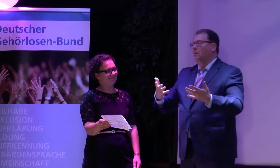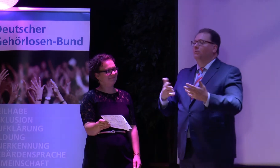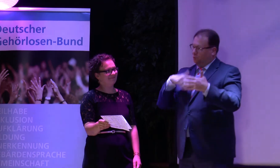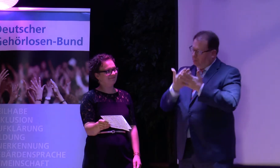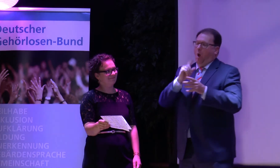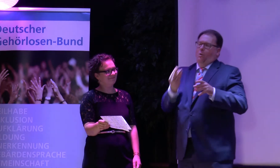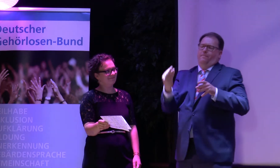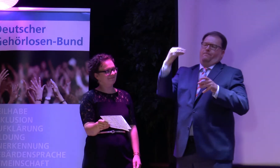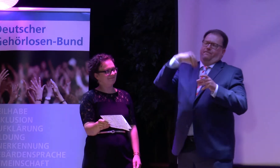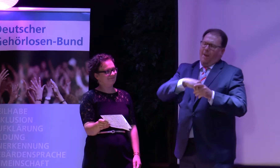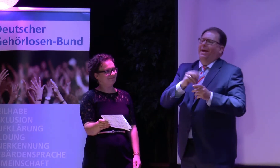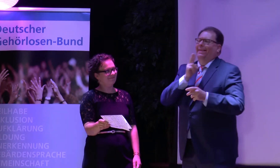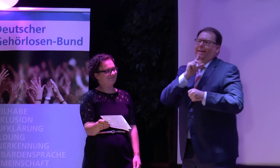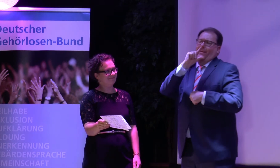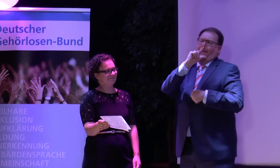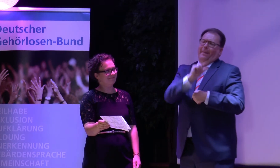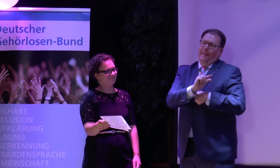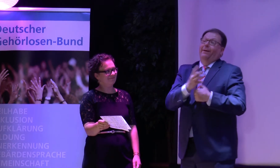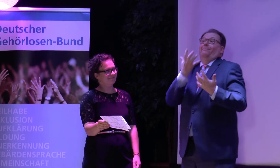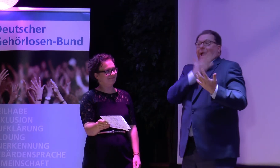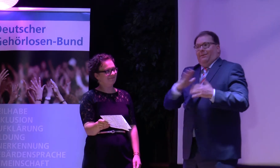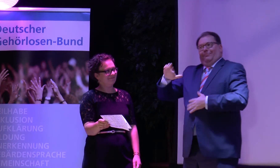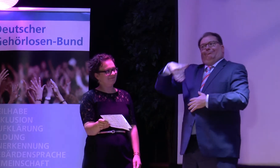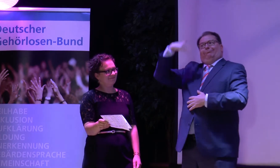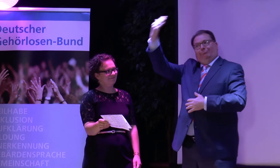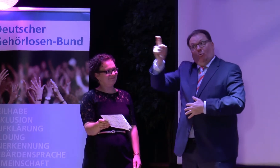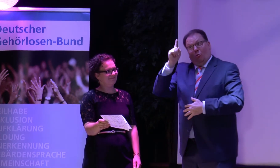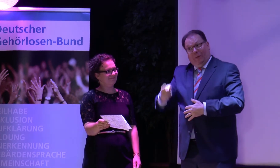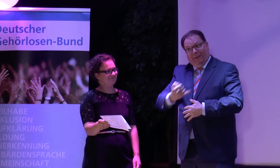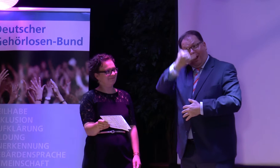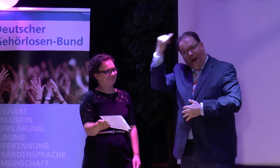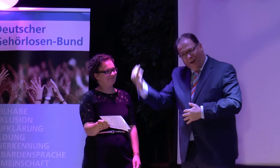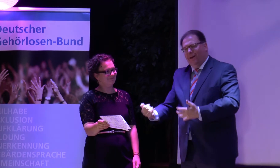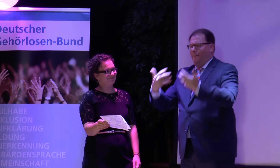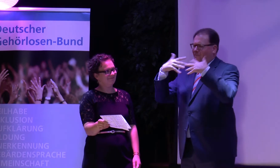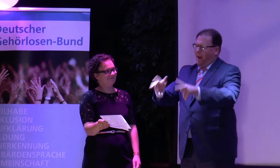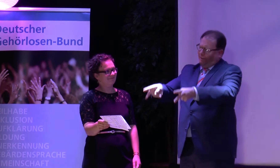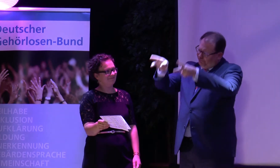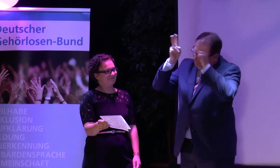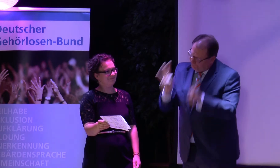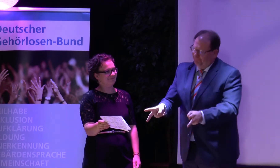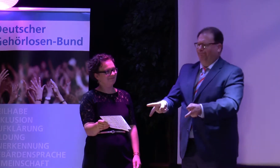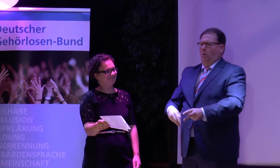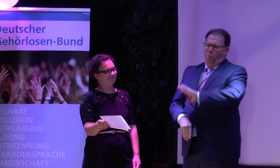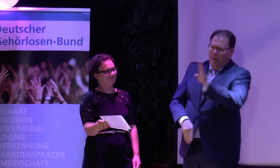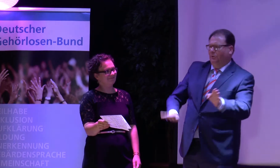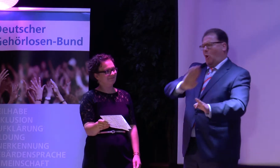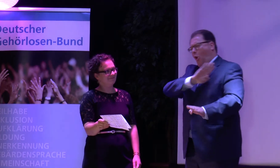Es gab natürlich auch eine Trennung Deutschlands 40 Jahre lang. Und vielleicht können wir dann, wenn wir das